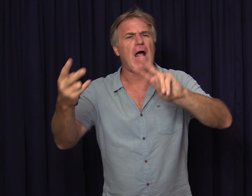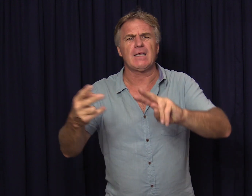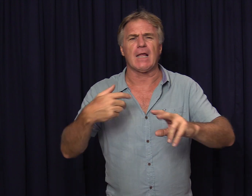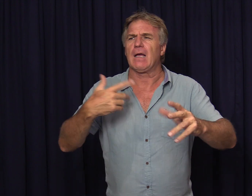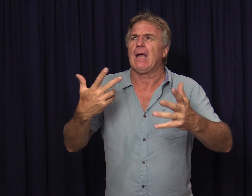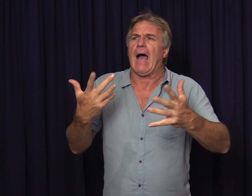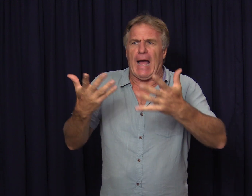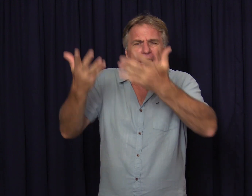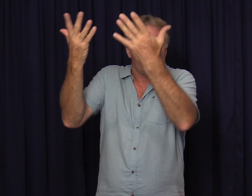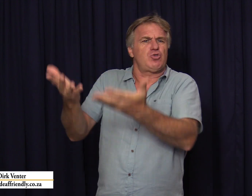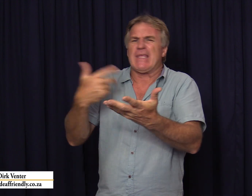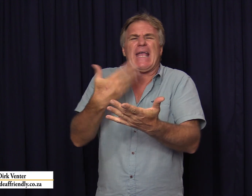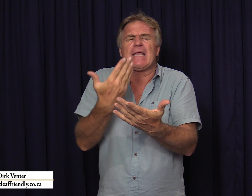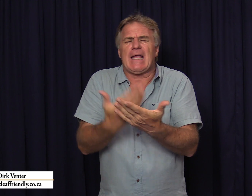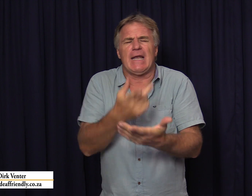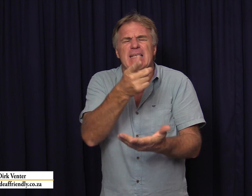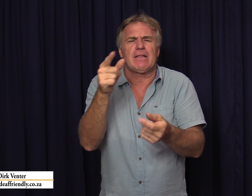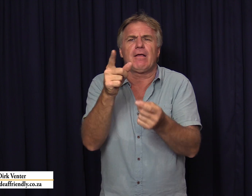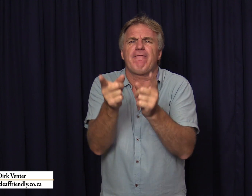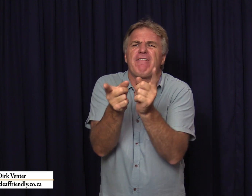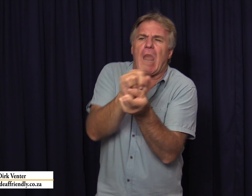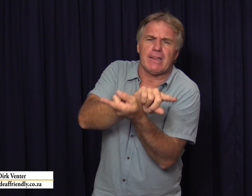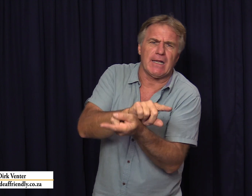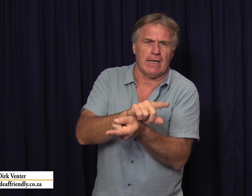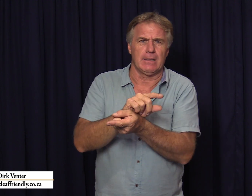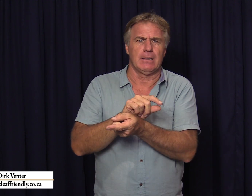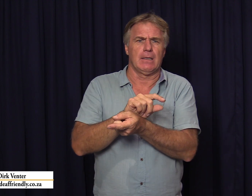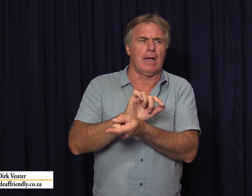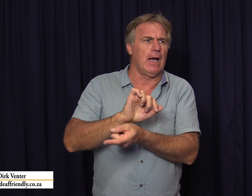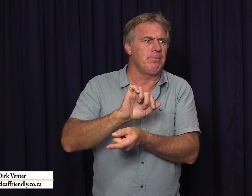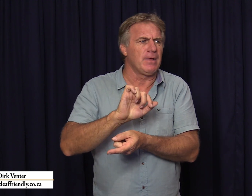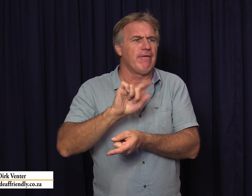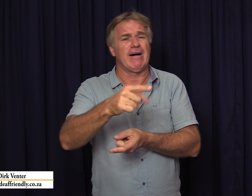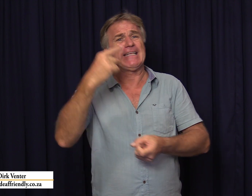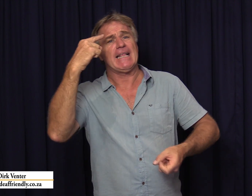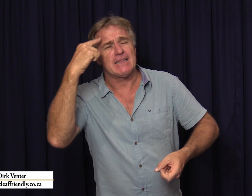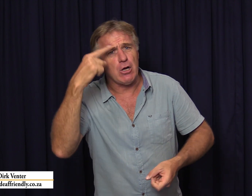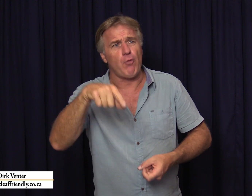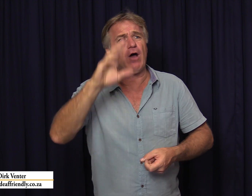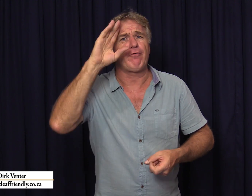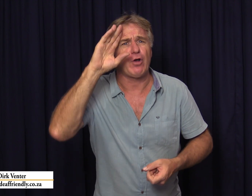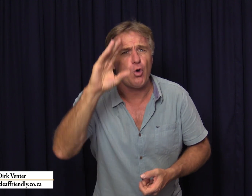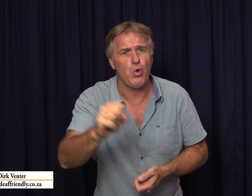onveranderlik hy is so jy kan nie dit verander nie wat jy denk of daarvan glo